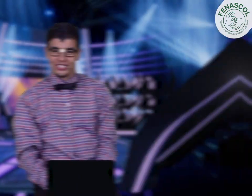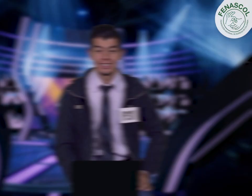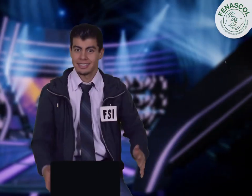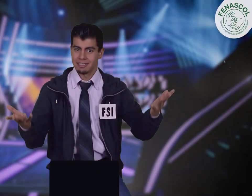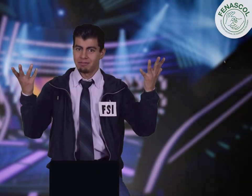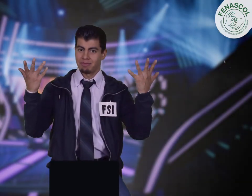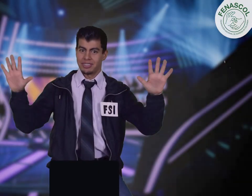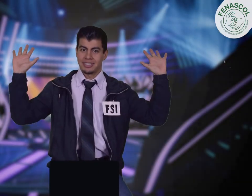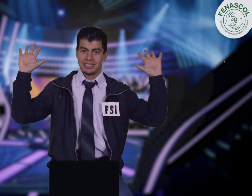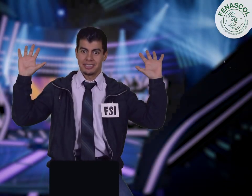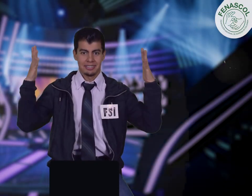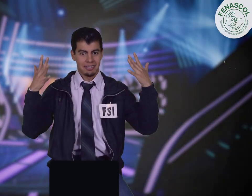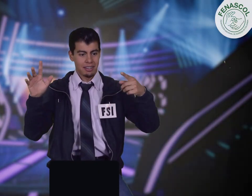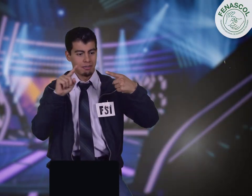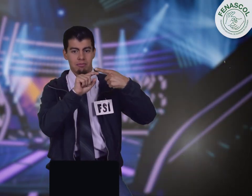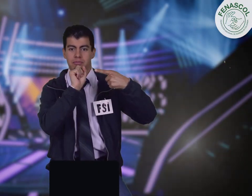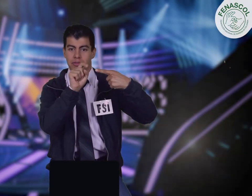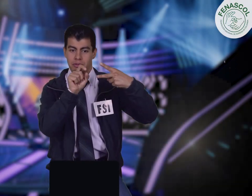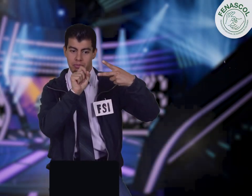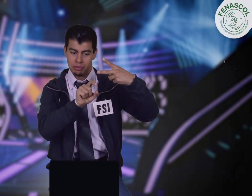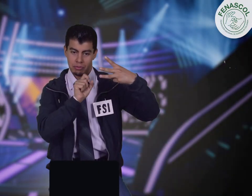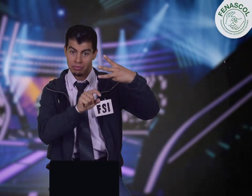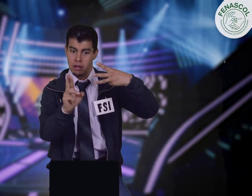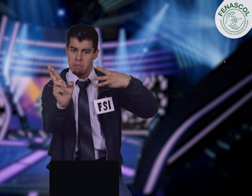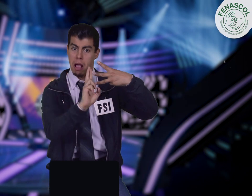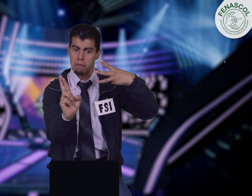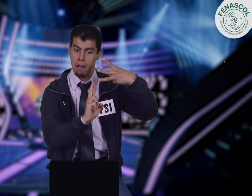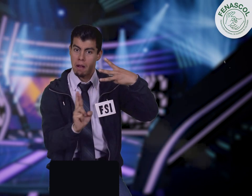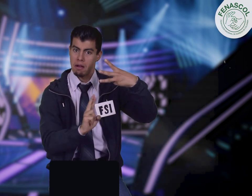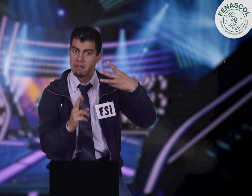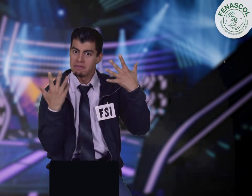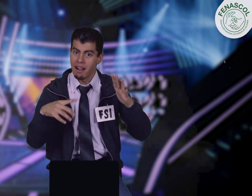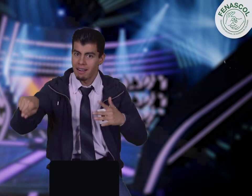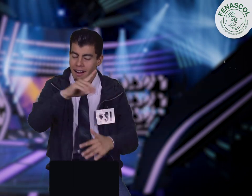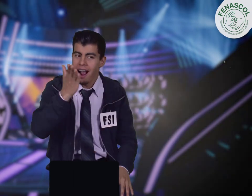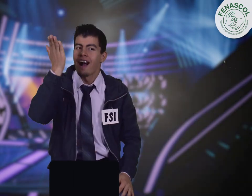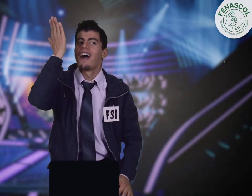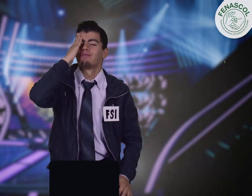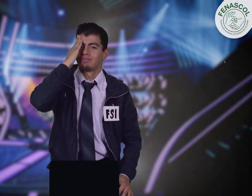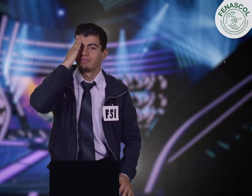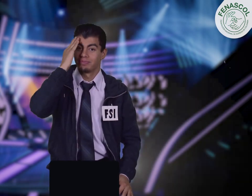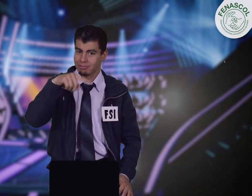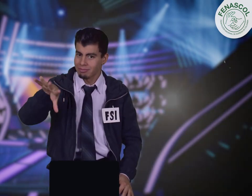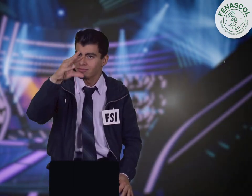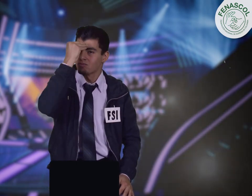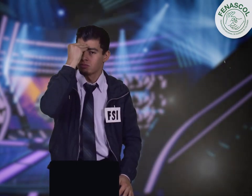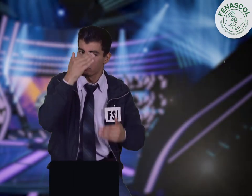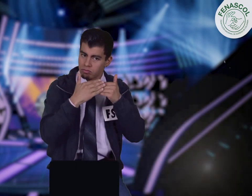Hemos terminado con las respuestas a estas tres preguntas. Para que tengan presente esta información y en adelante puedan